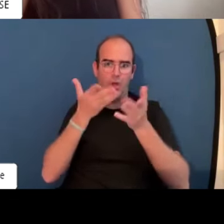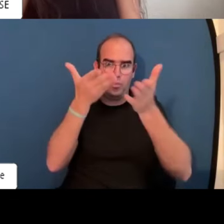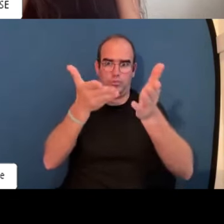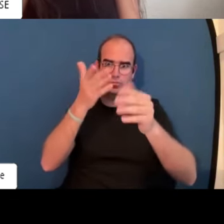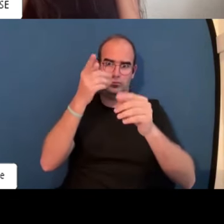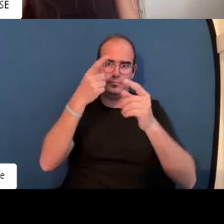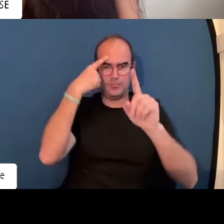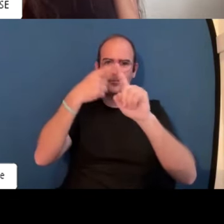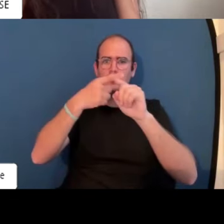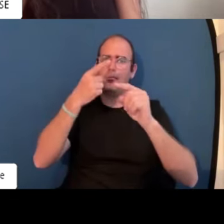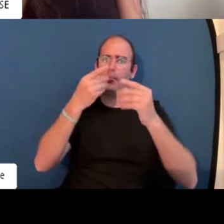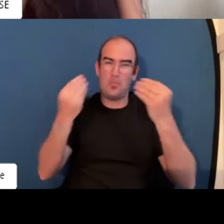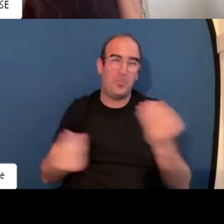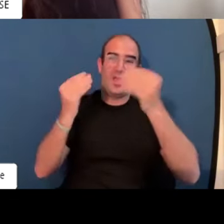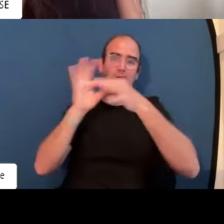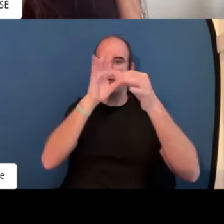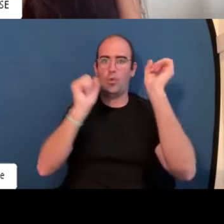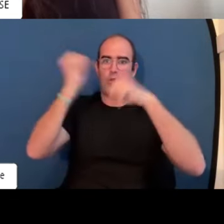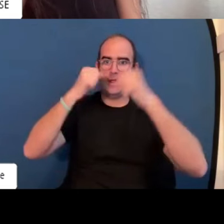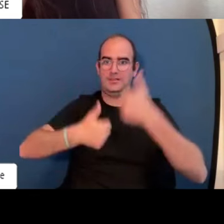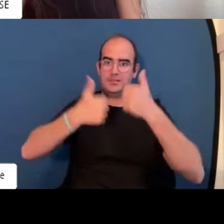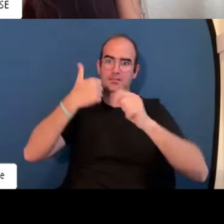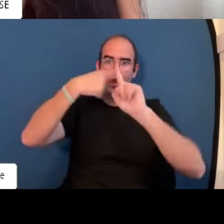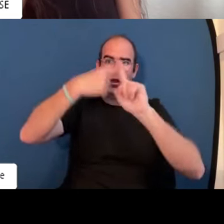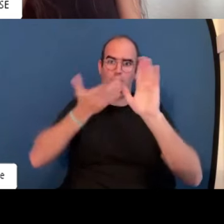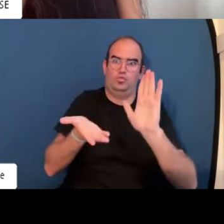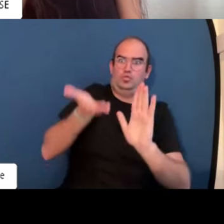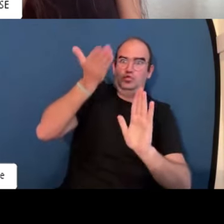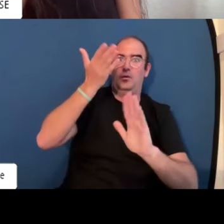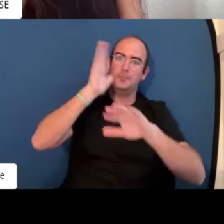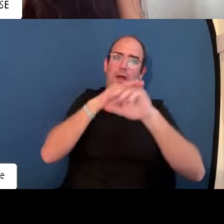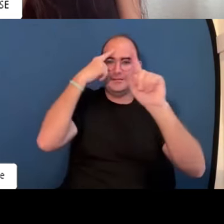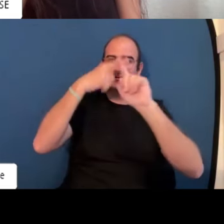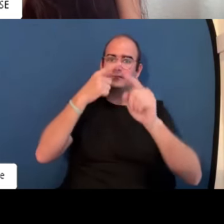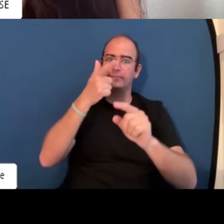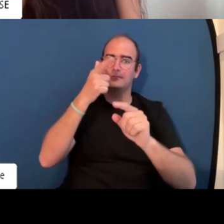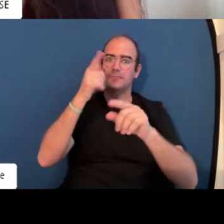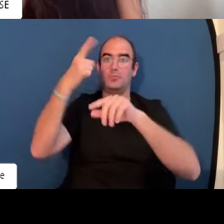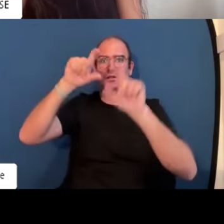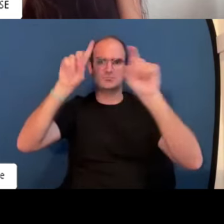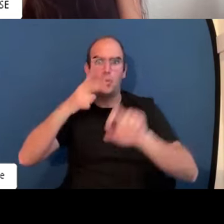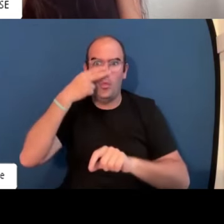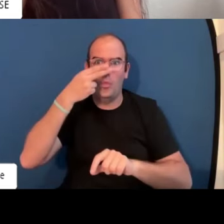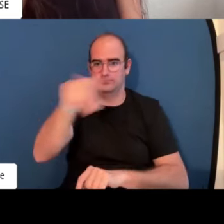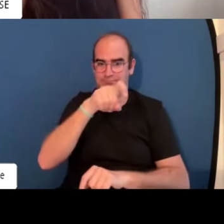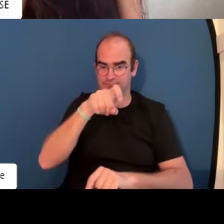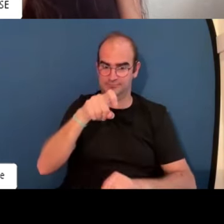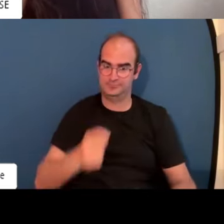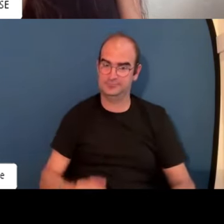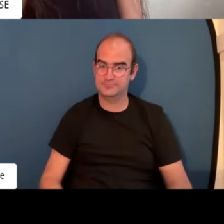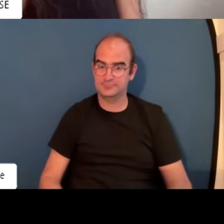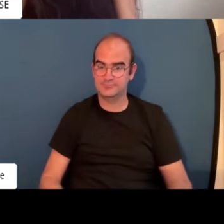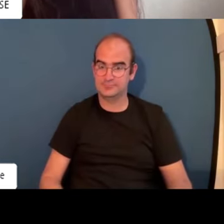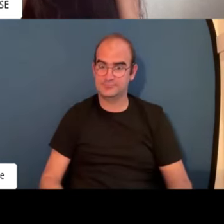ahora mismo la IA nos ofrece mucha ayuda para mejorar nuestra habilidad de competencia para que